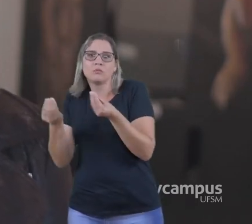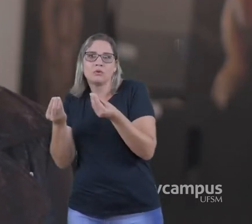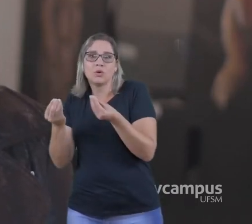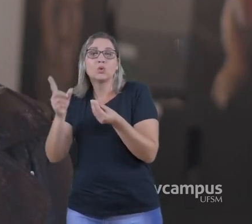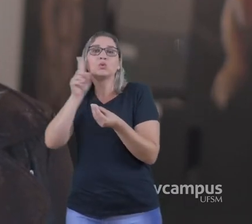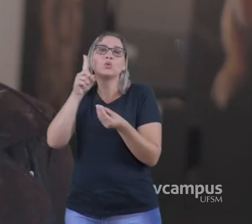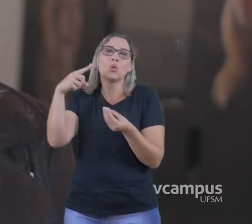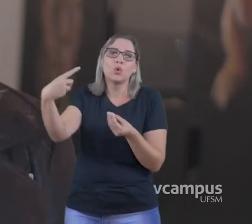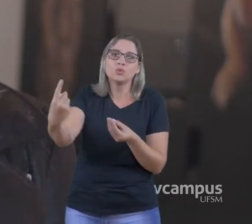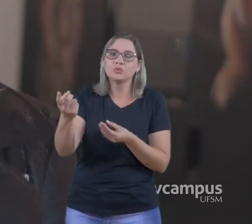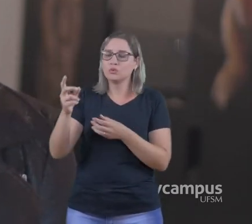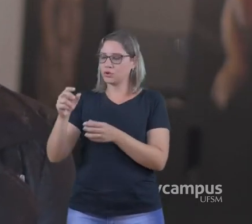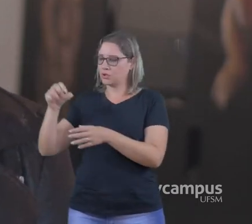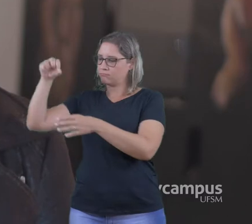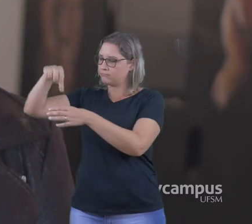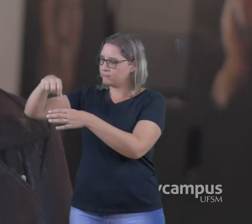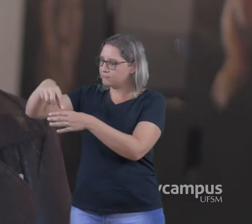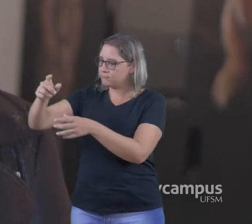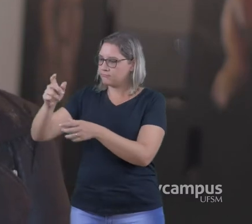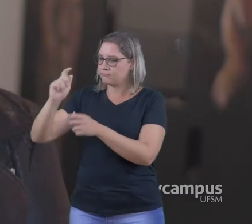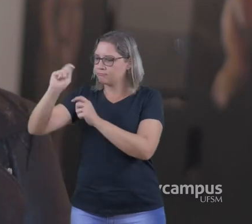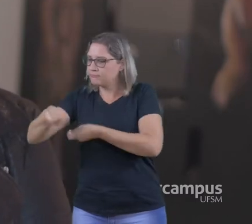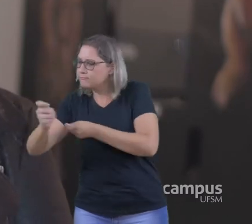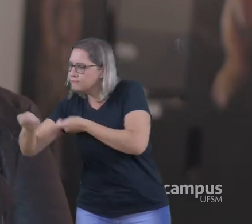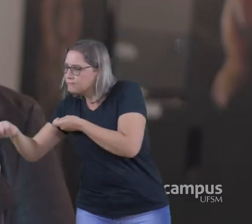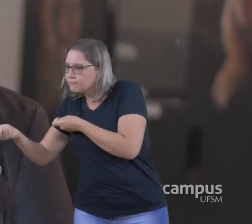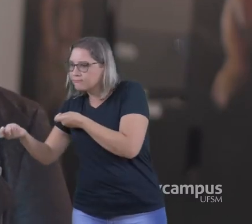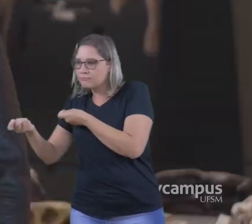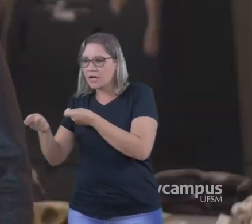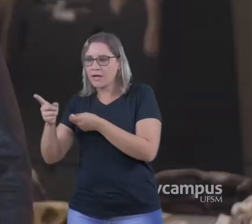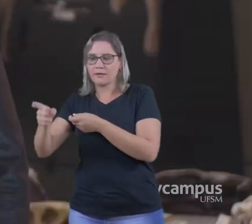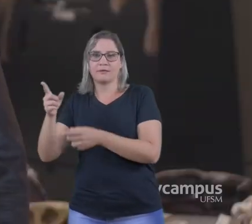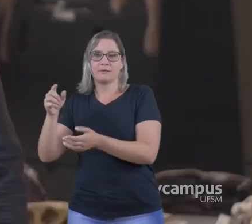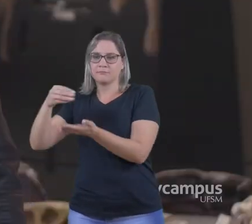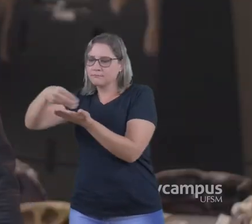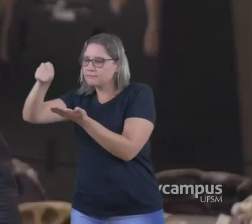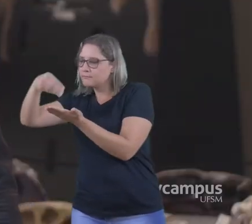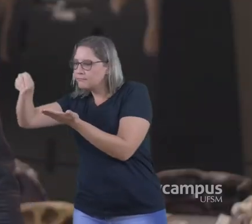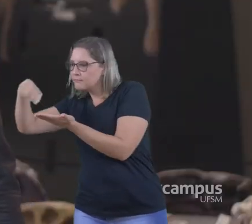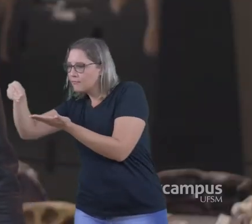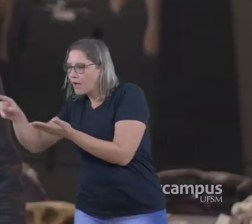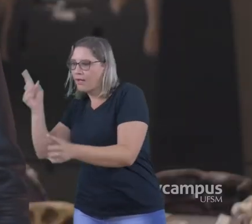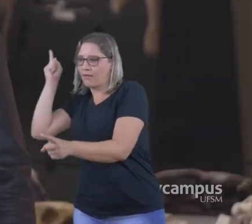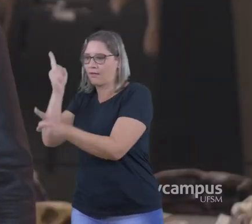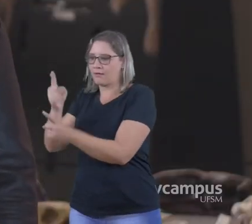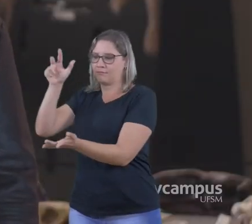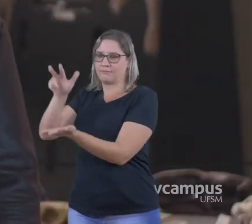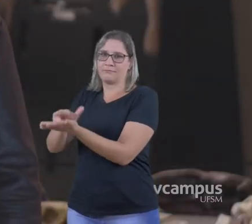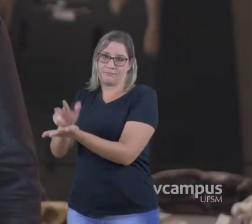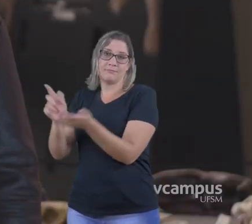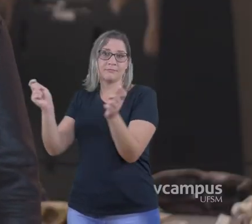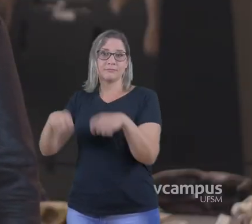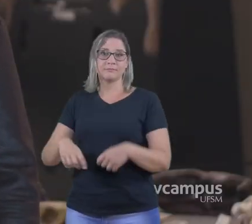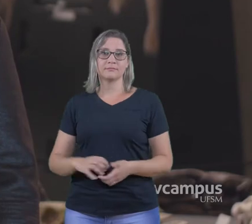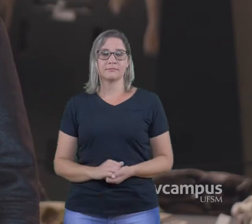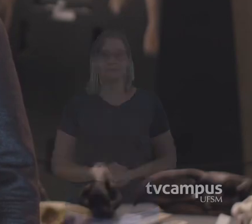Das escolas da 4ª Colônia Porque são eles que tem os alunos São na maioria